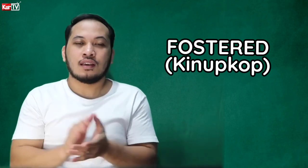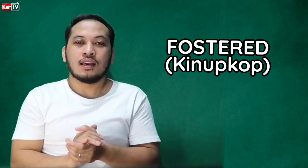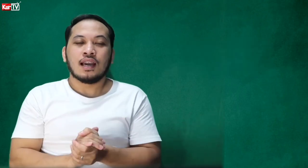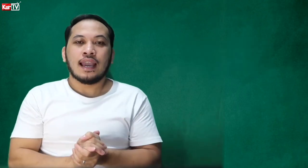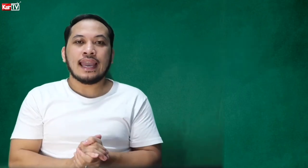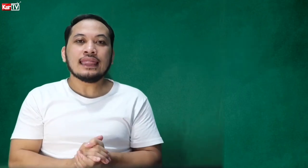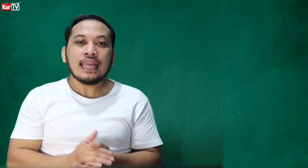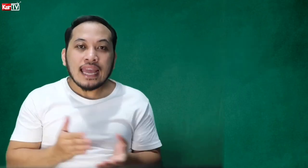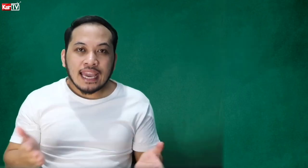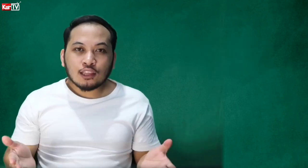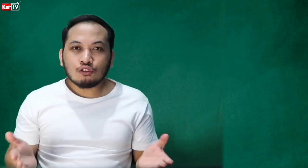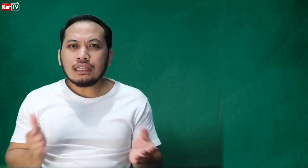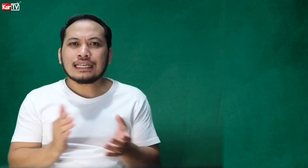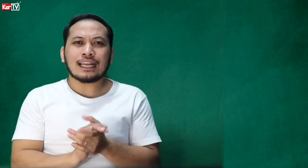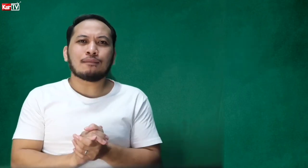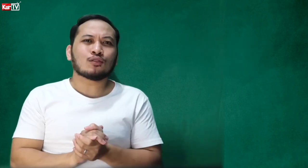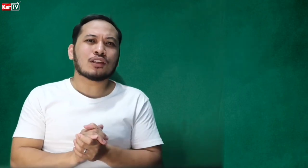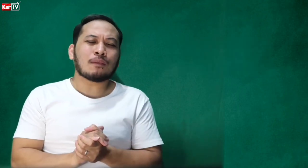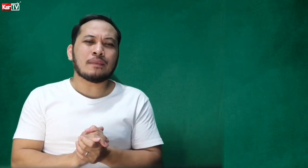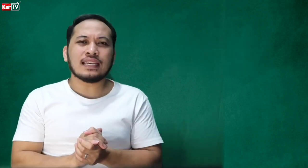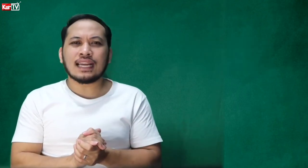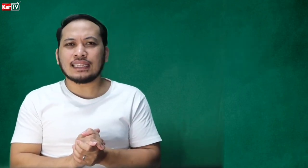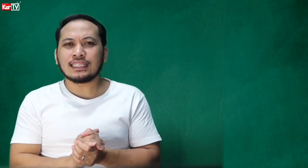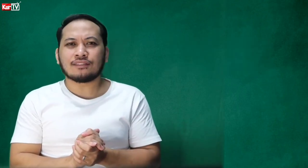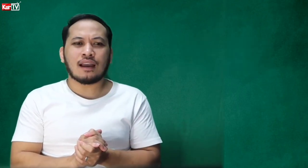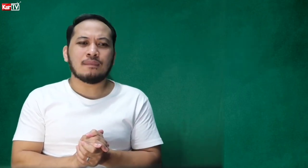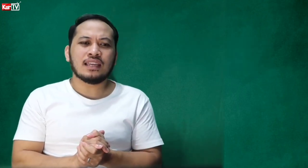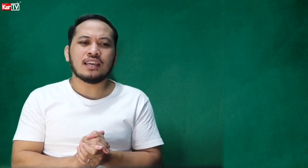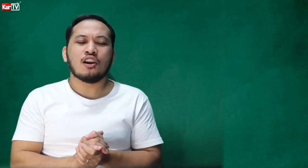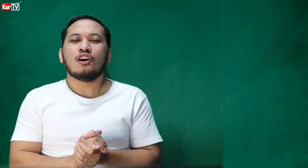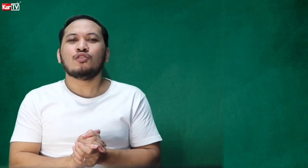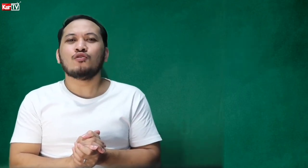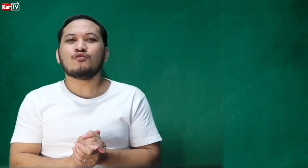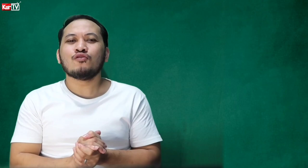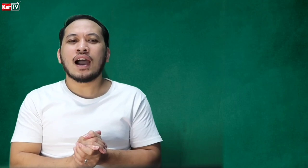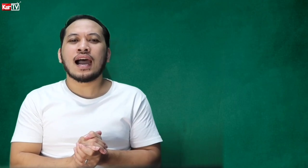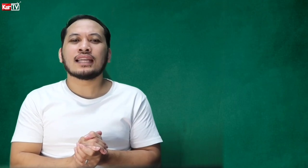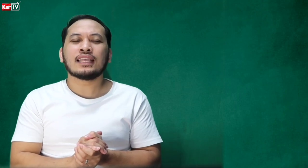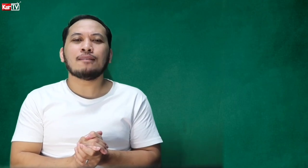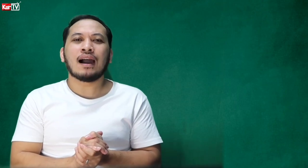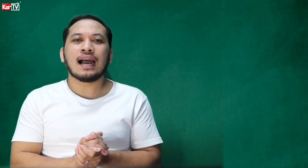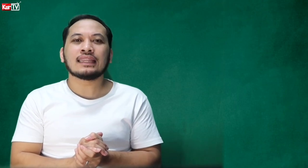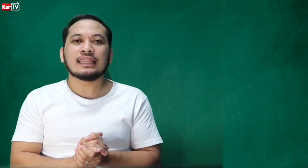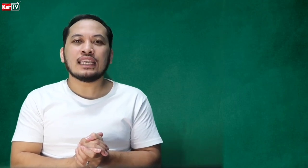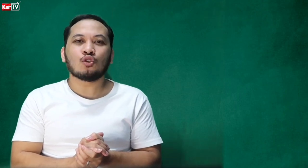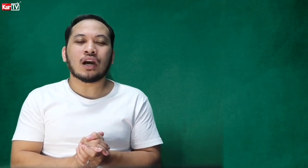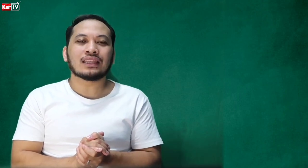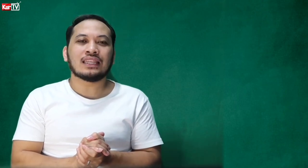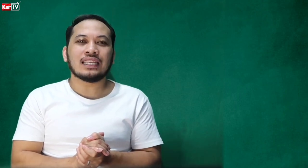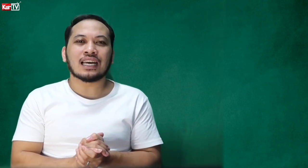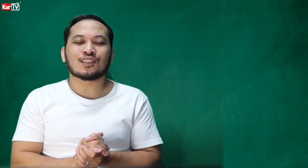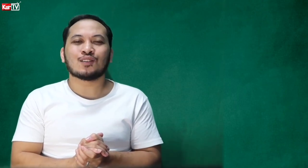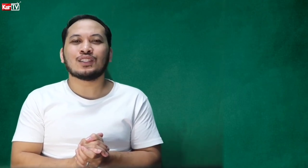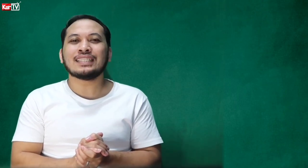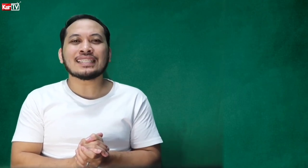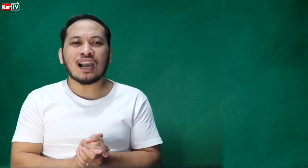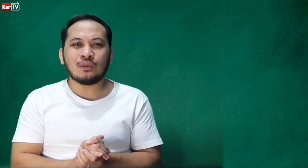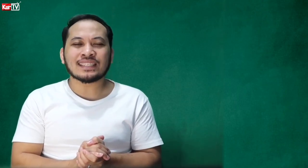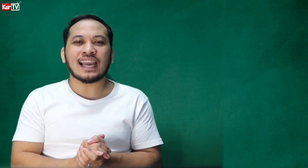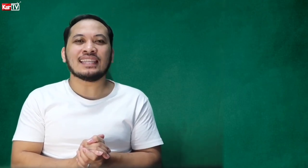And then, eto din, kasama to sa pamilya natin, sa family. Yung ating mga tito at tita. So, this is how we sign